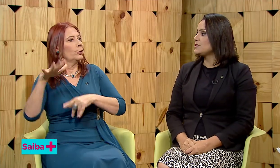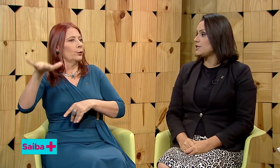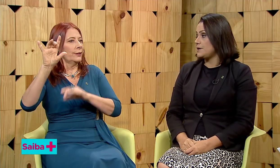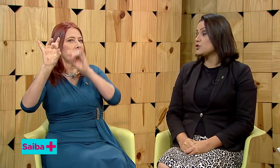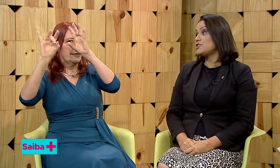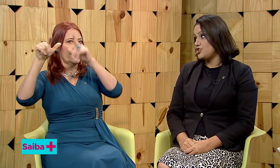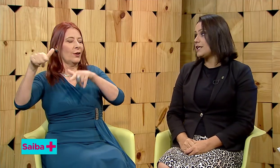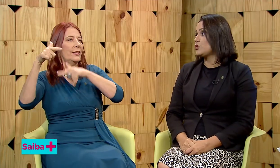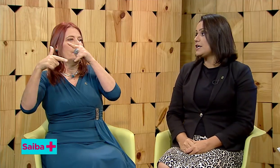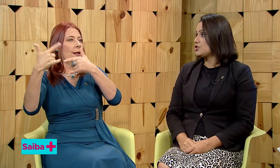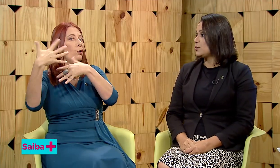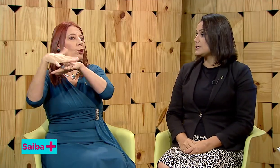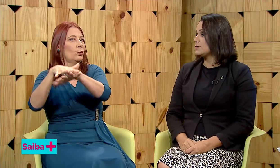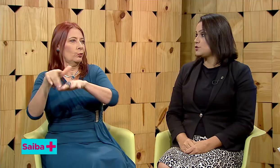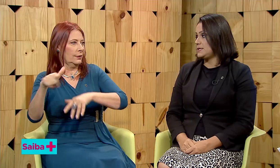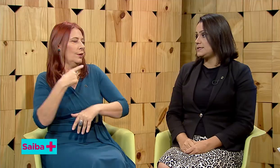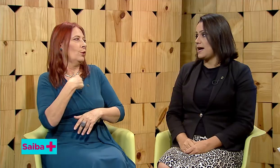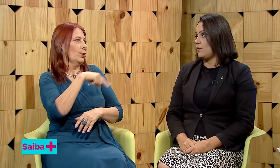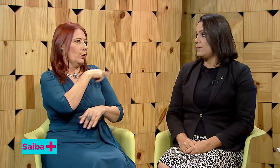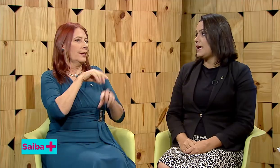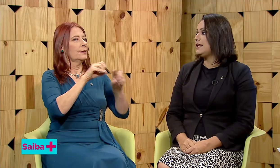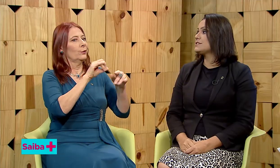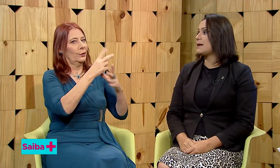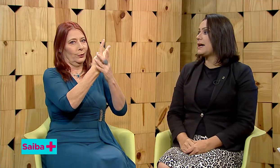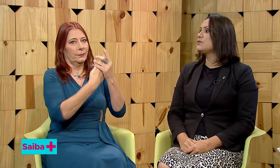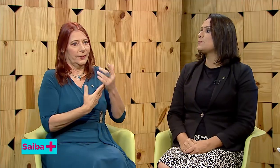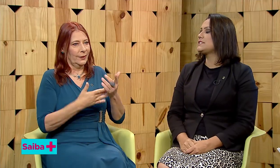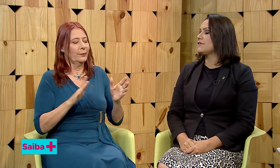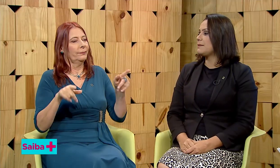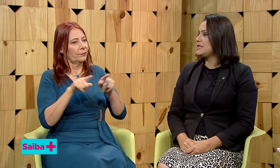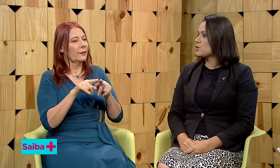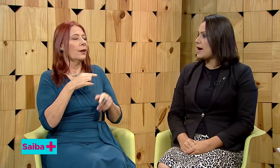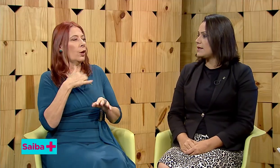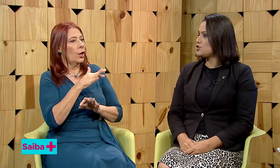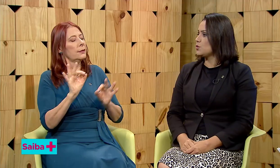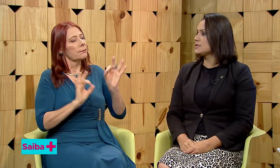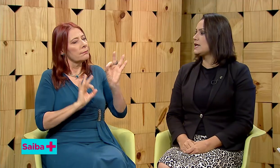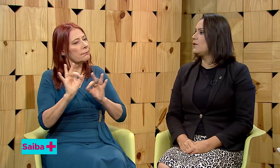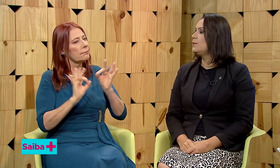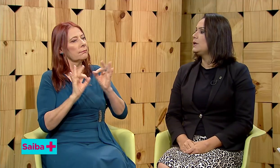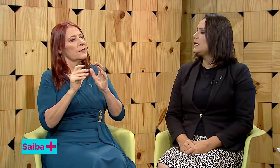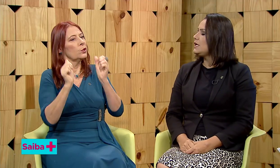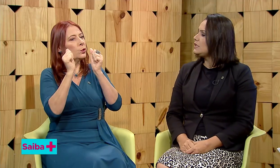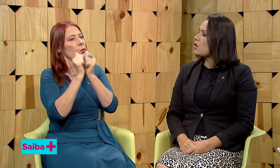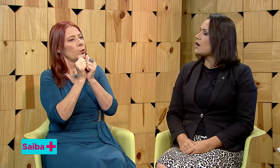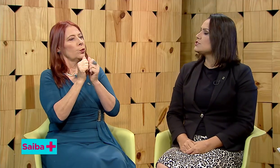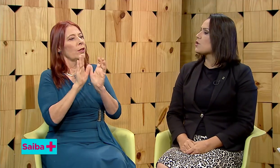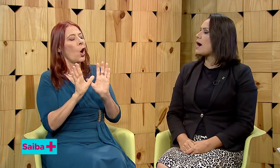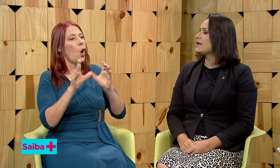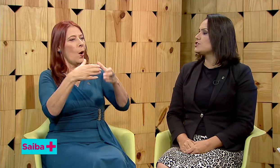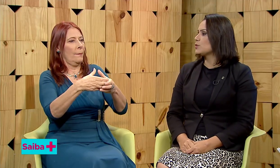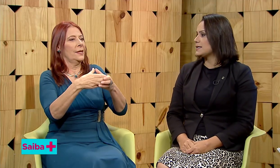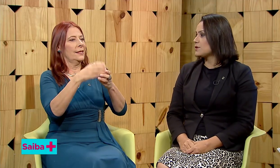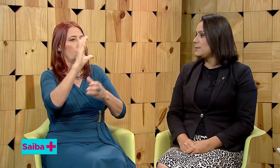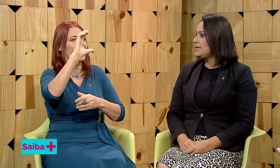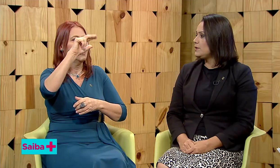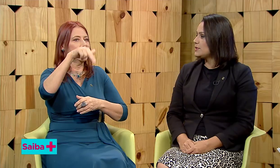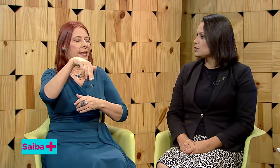Diretoria de Educação Especial. Eles trabalham especificamente com a área de inclusão e nós com a área de educação bilíngue de